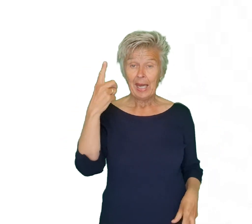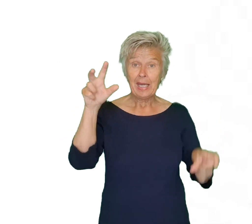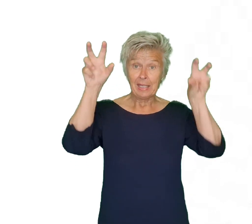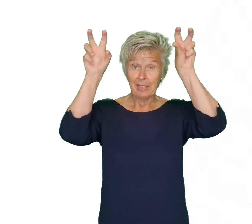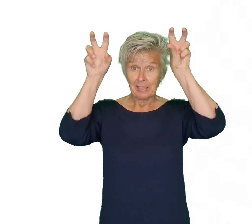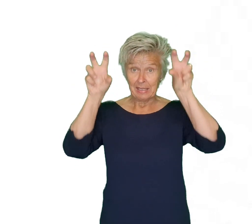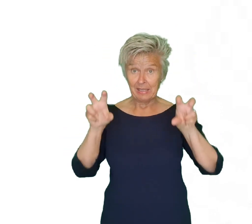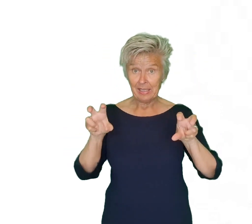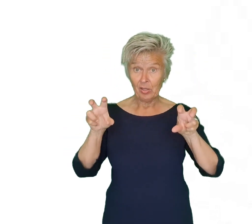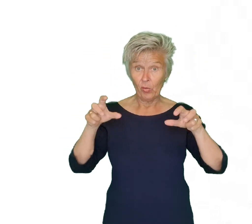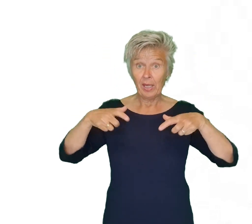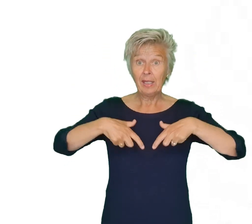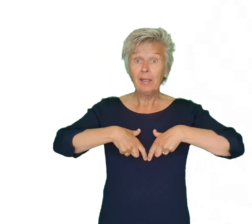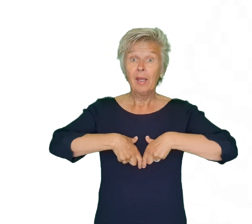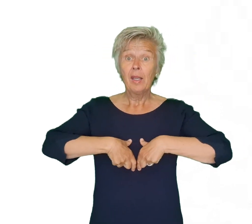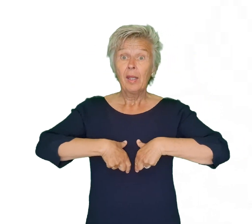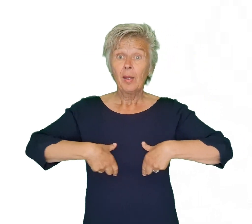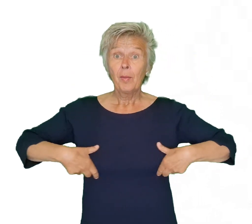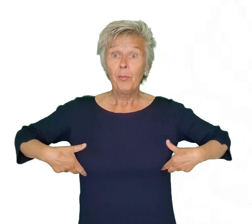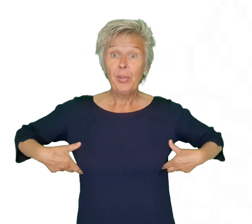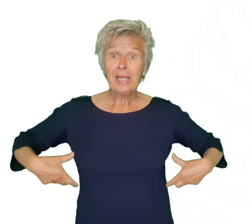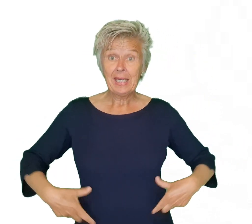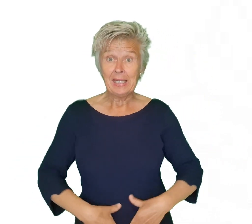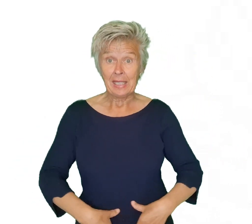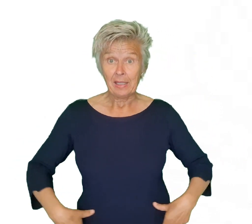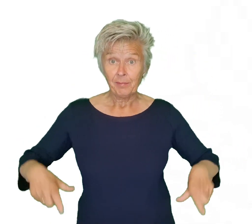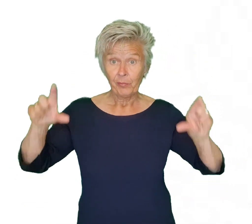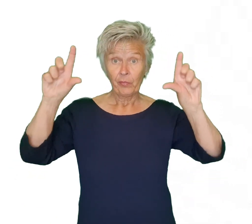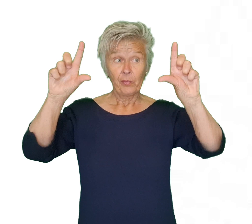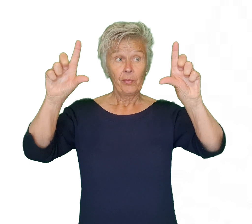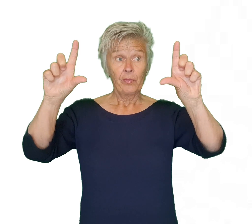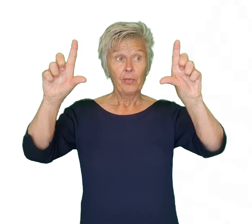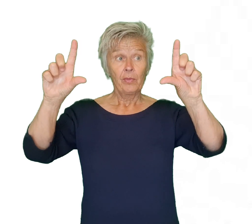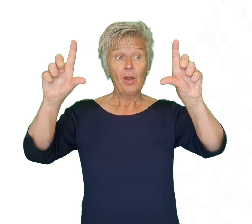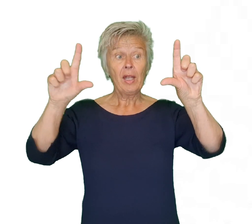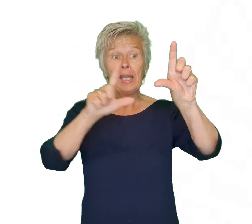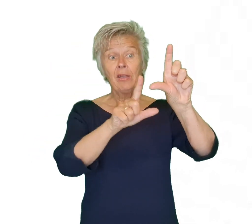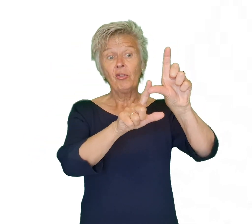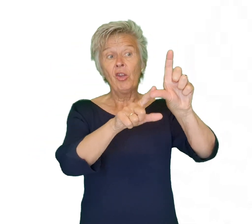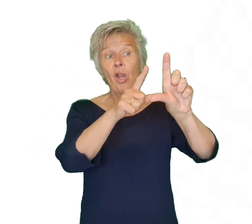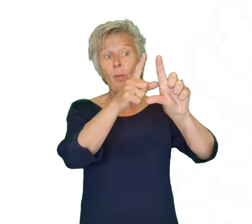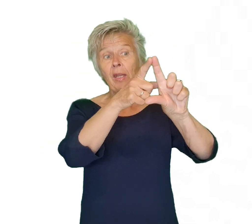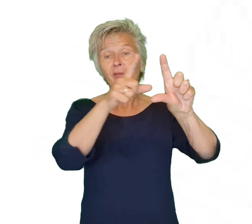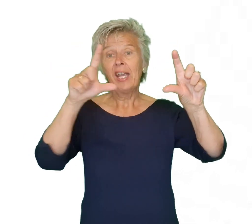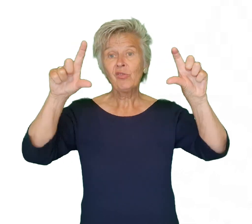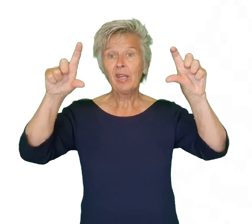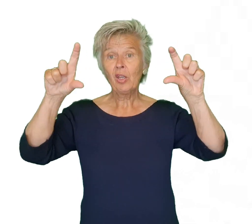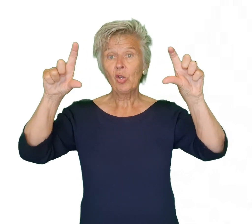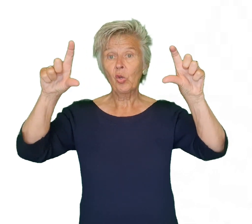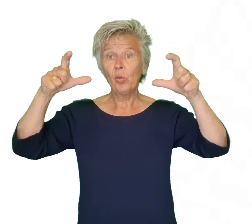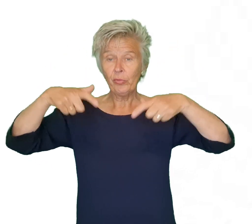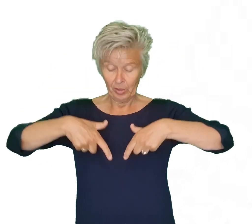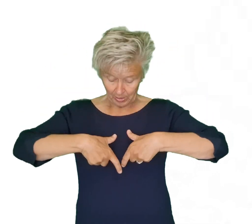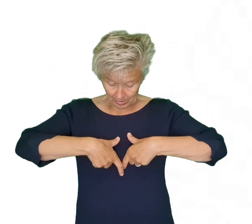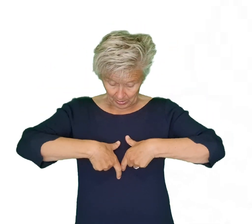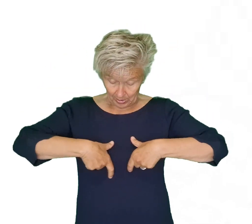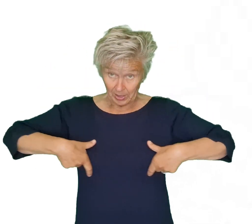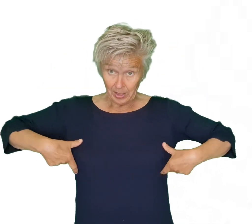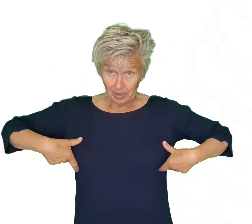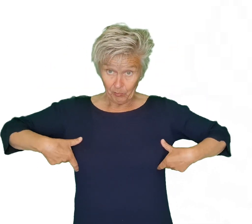Eén dino in bikini Nou is alleen de duim en de wijsvinger gekromd Hier het